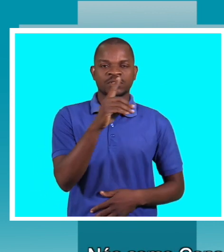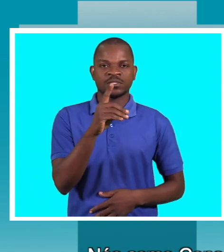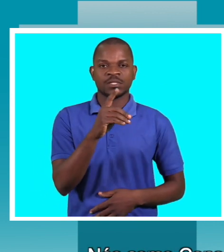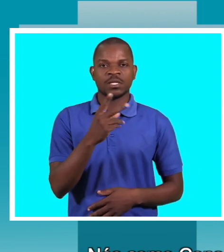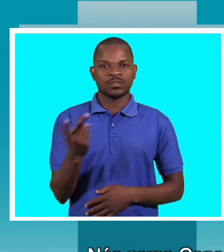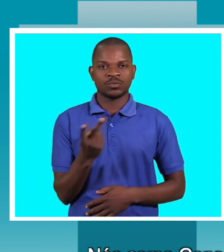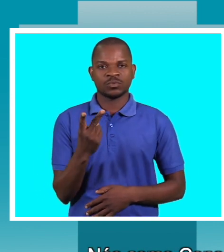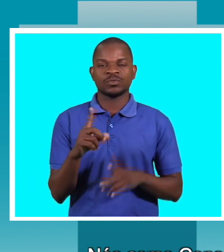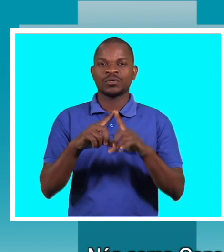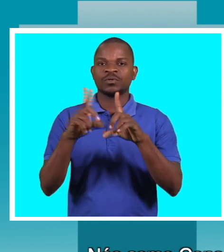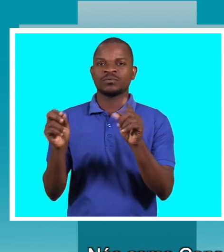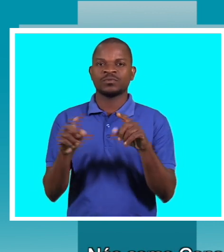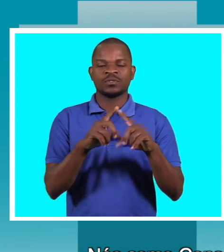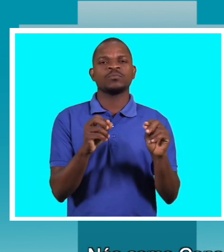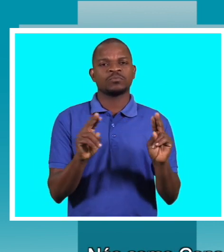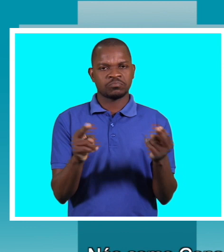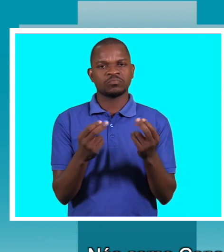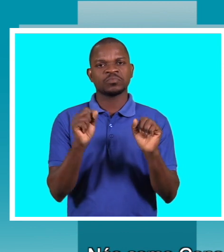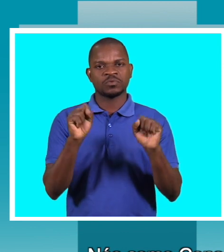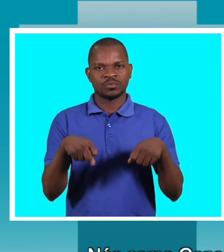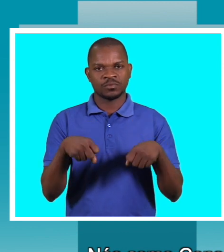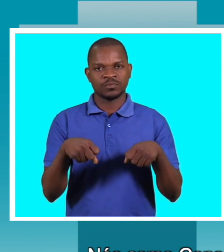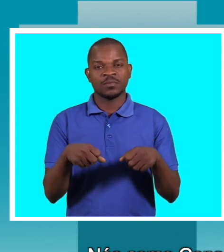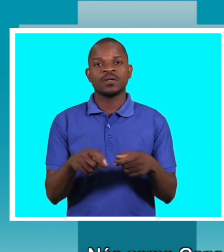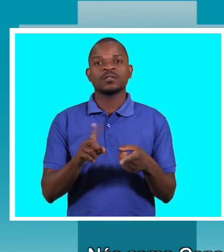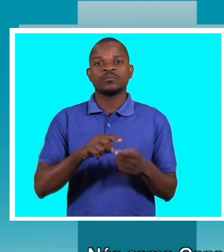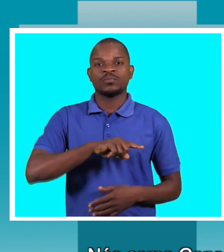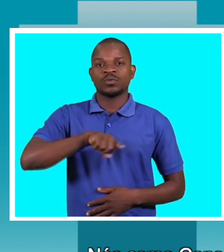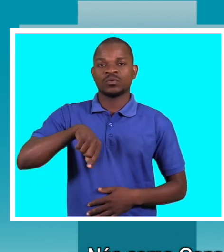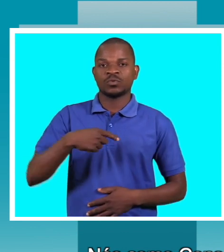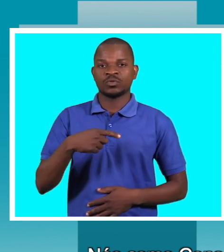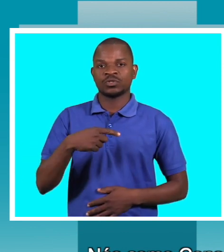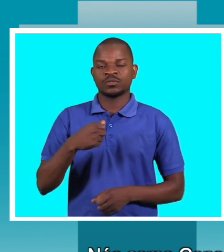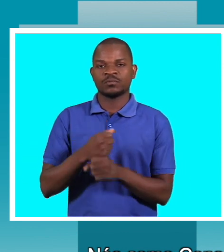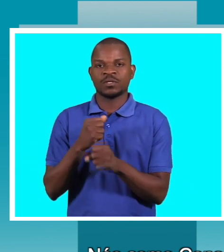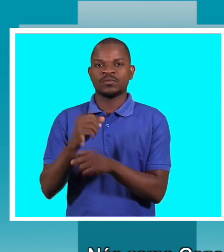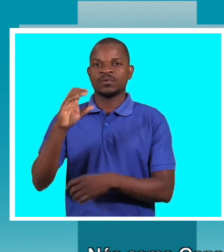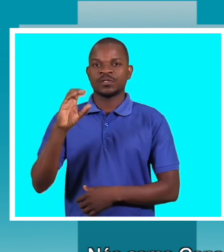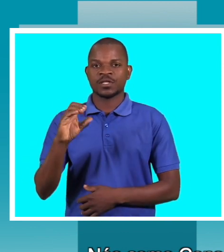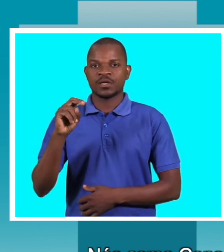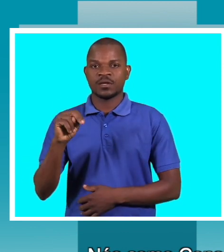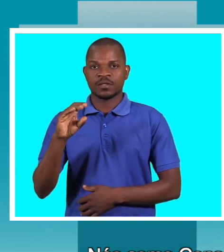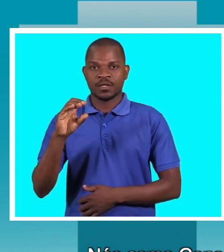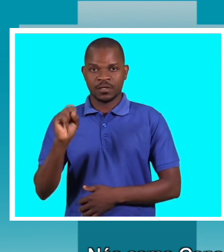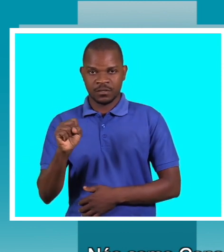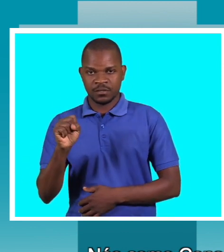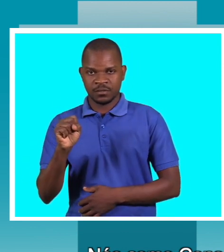referir que são temas da atualidade. Nós, como o Conselho Nacional Combate a Sida, dizer que